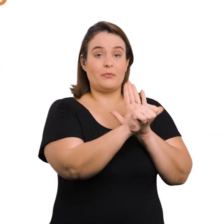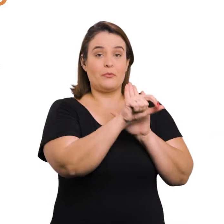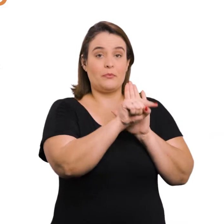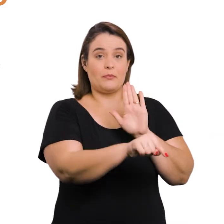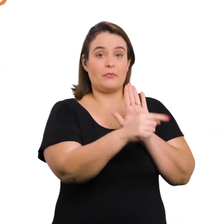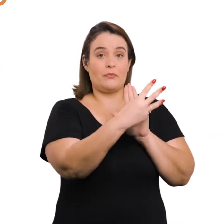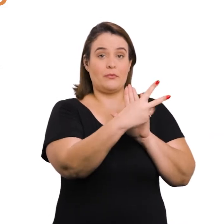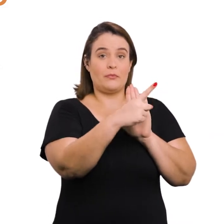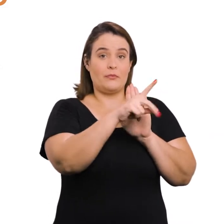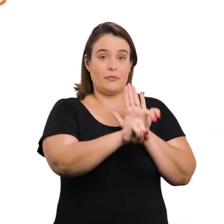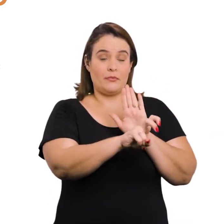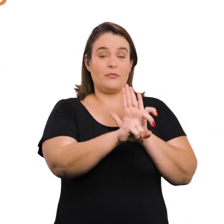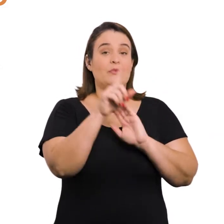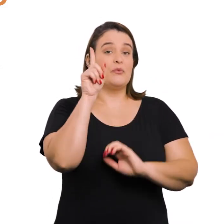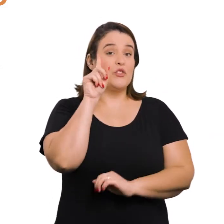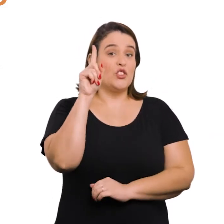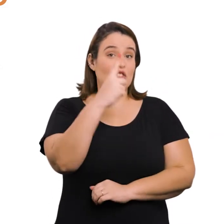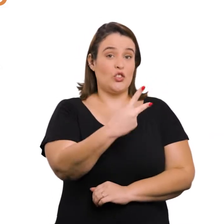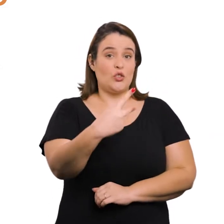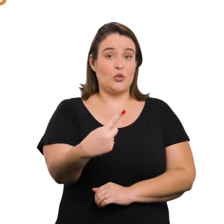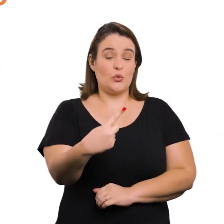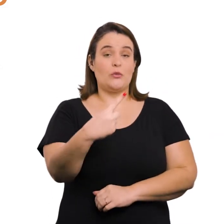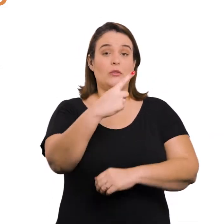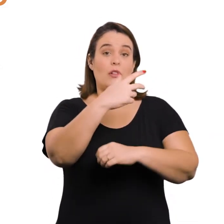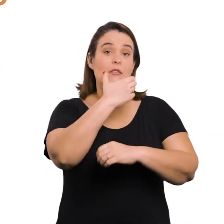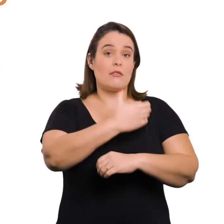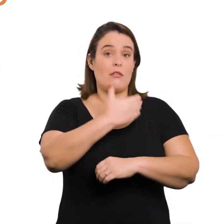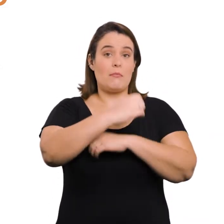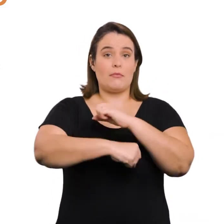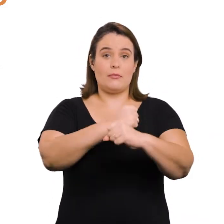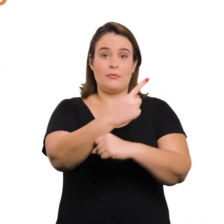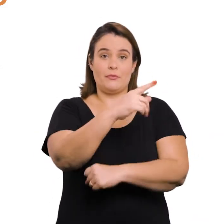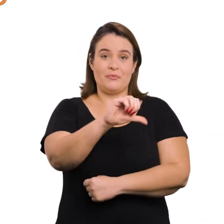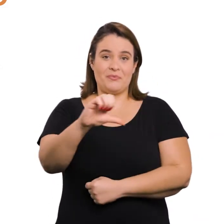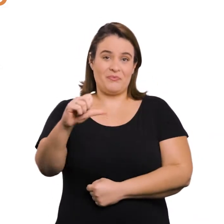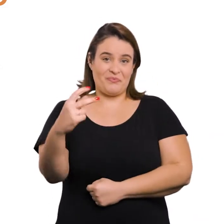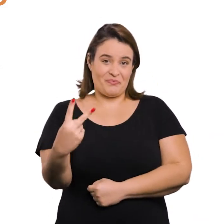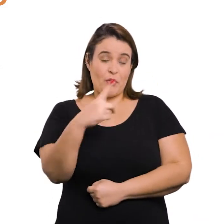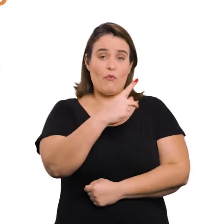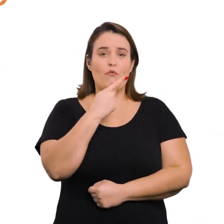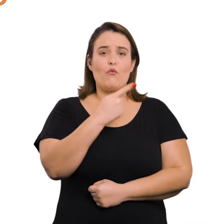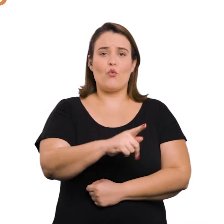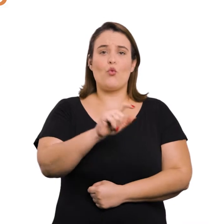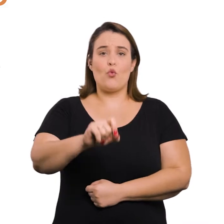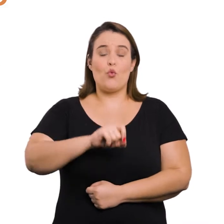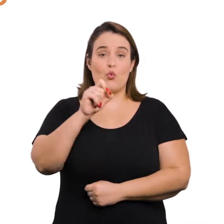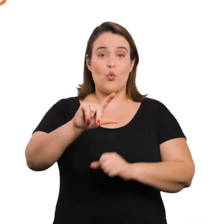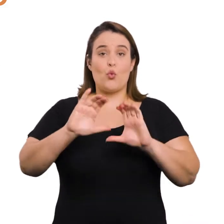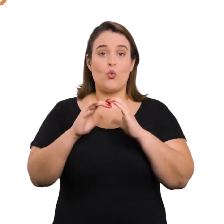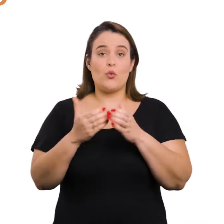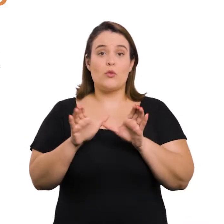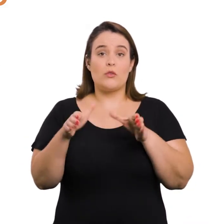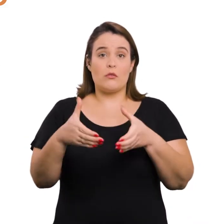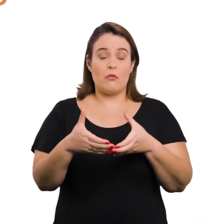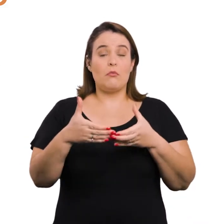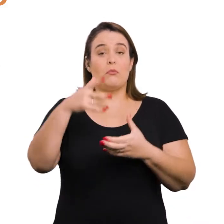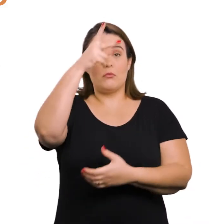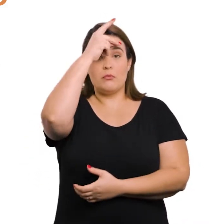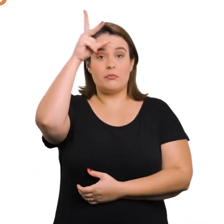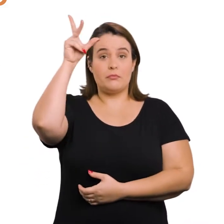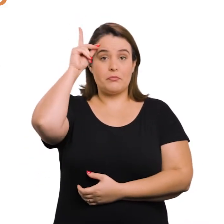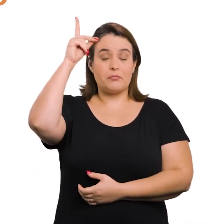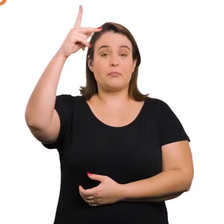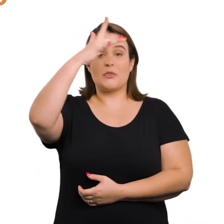.315, de 21 de dezembro de 1992. Dispõe sobre o Conselho Municipal da Pessoa